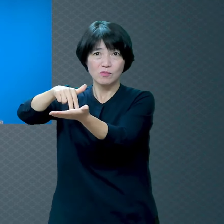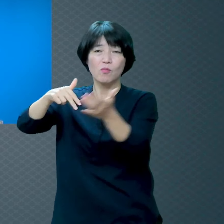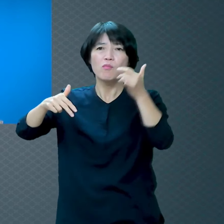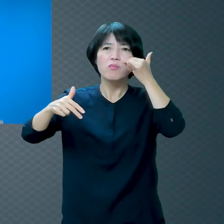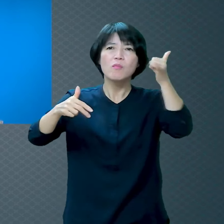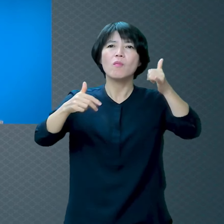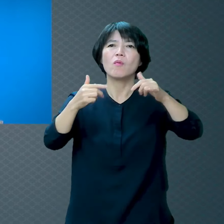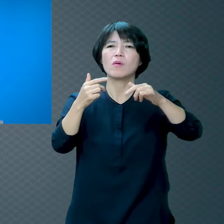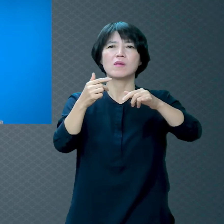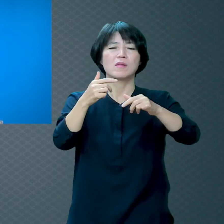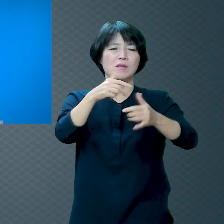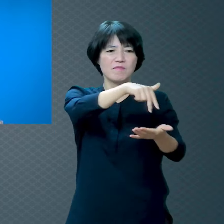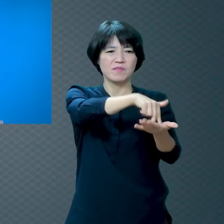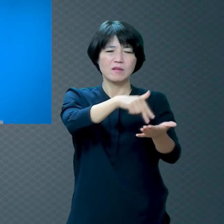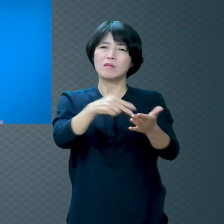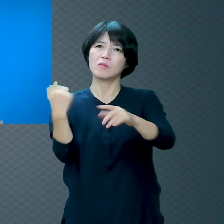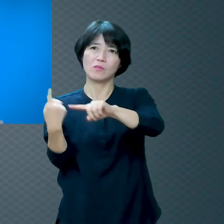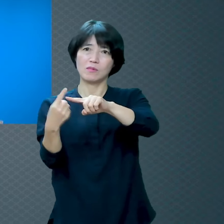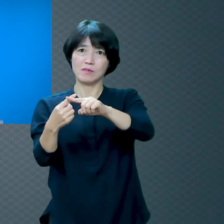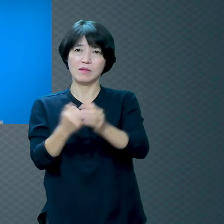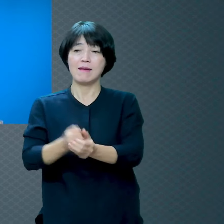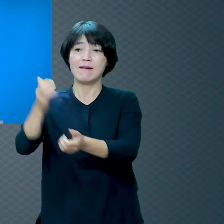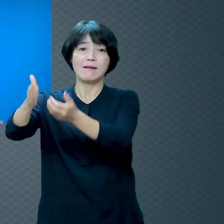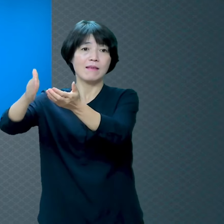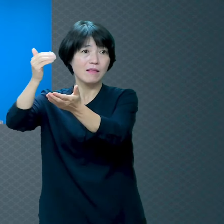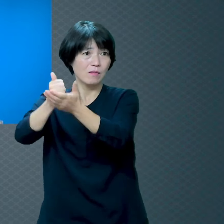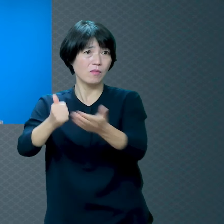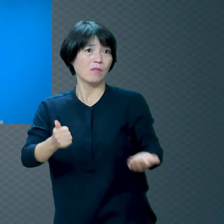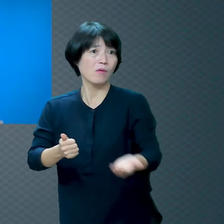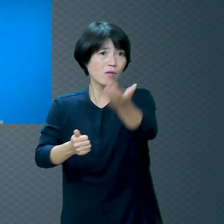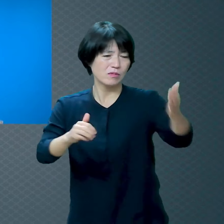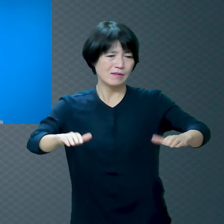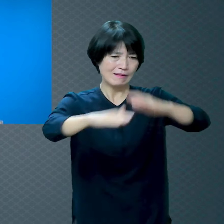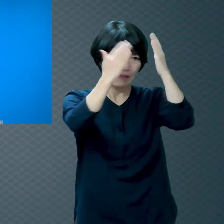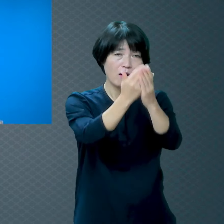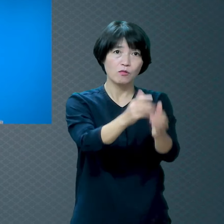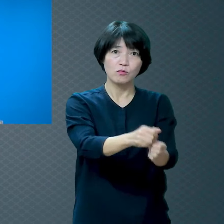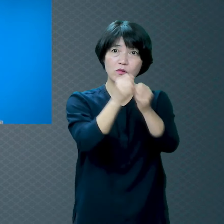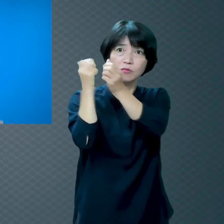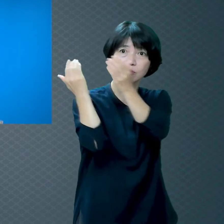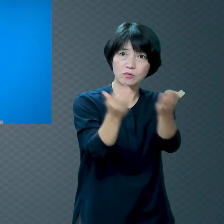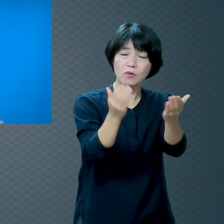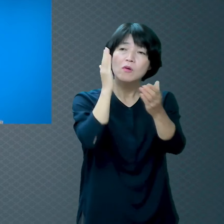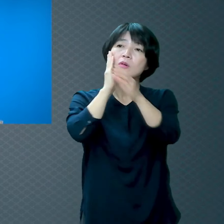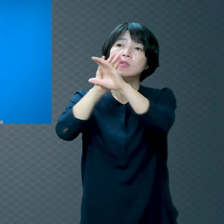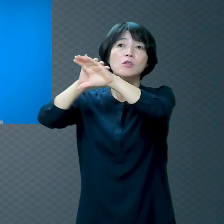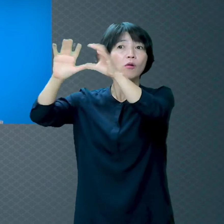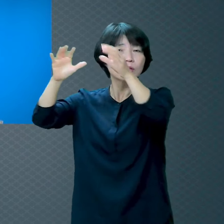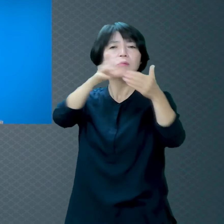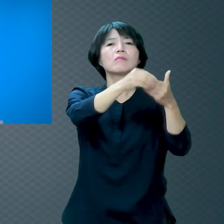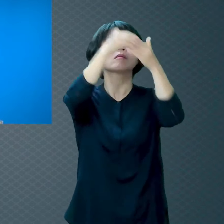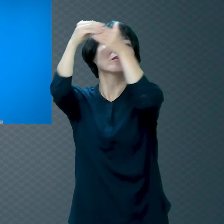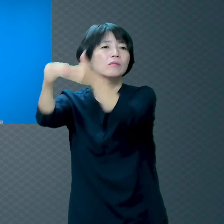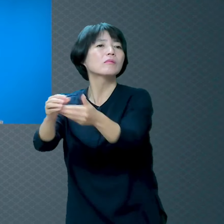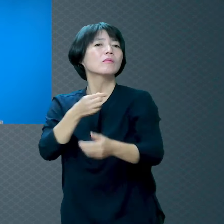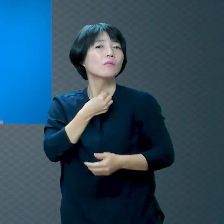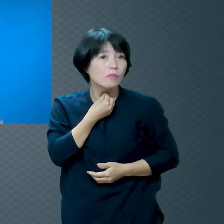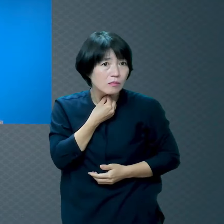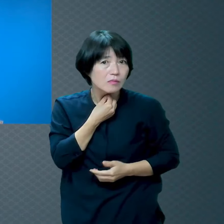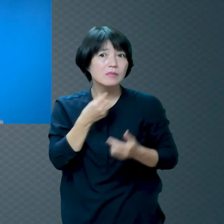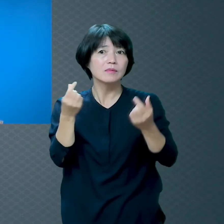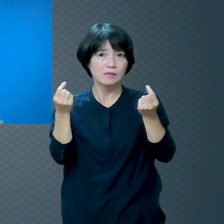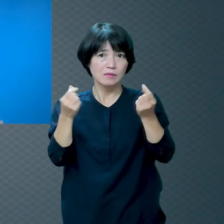천국에 데려가기를 원하시는 거예요 그런데 우리에게 한 가지